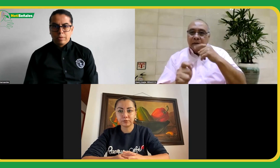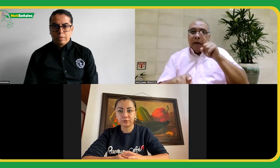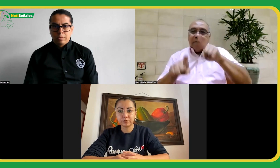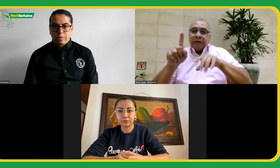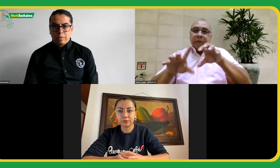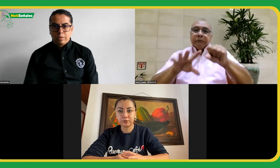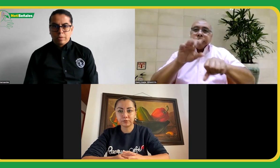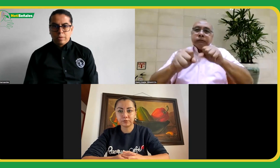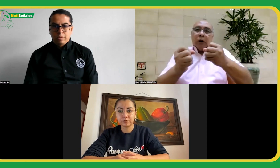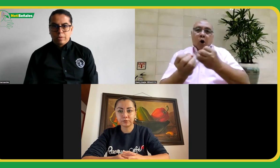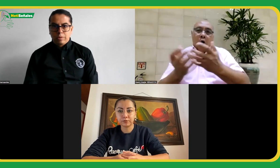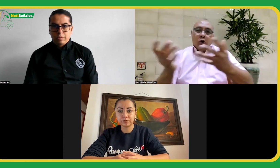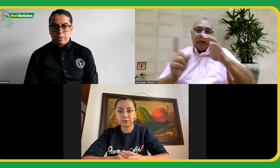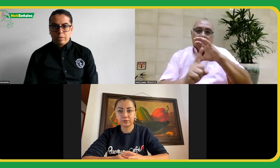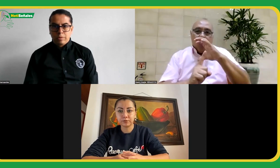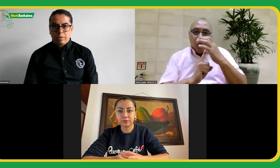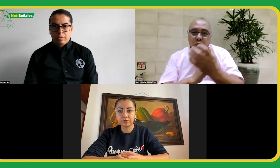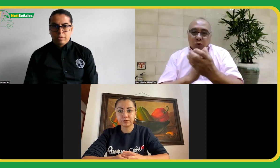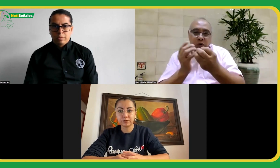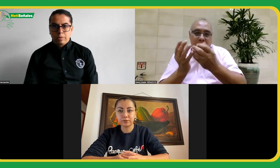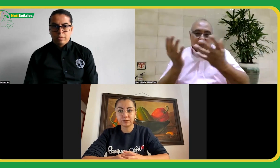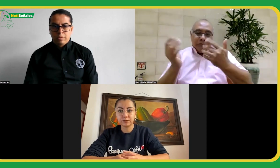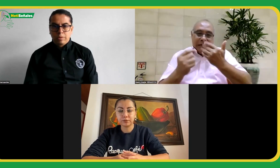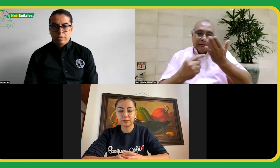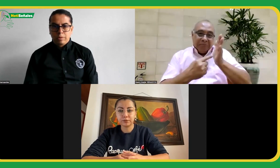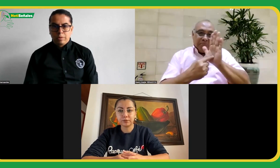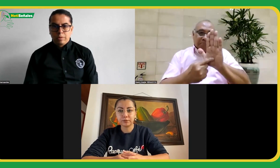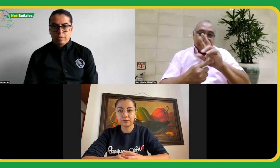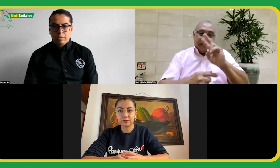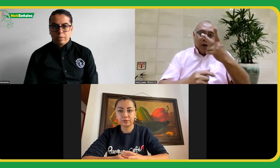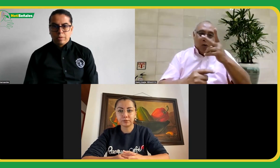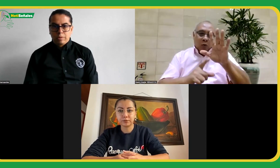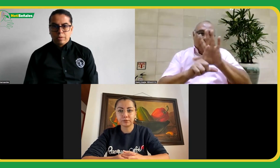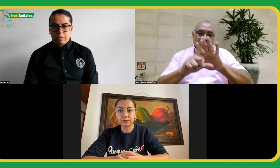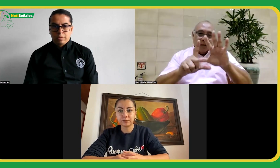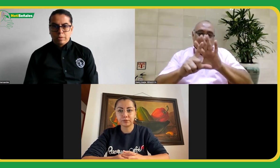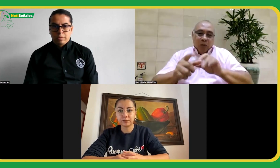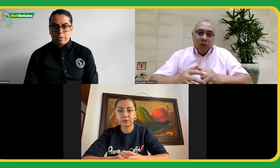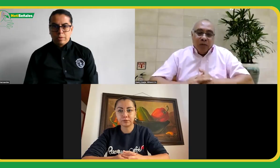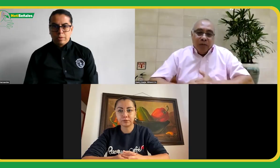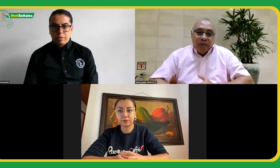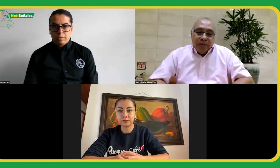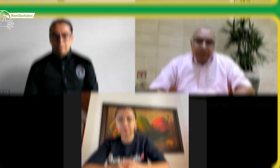apropiación cultural por parte de los oyentes de aspectos de nuestra cultura. Vamos con el segundo video.